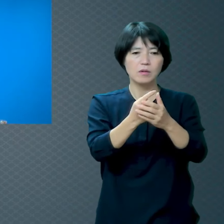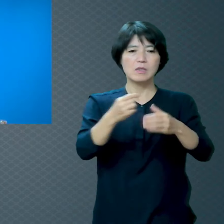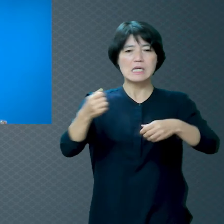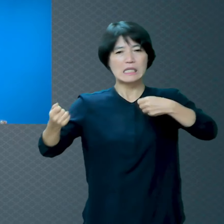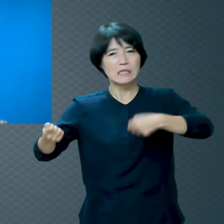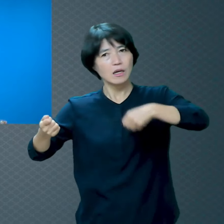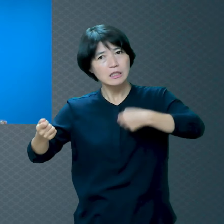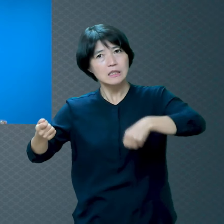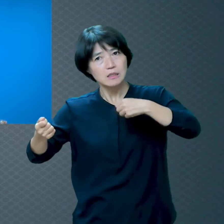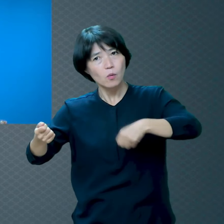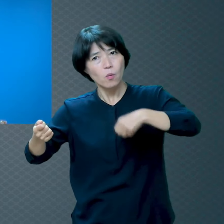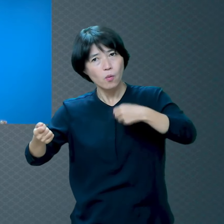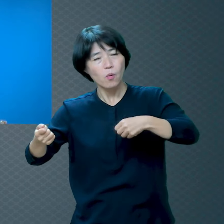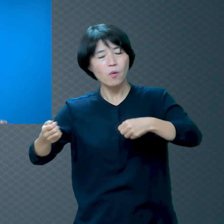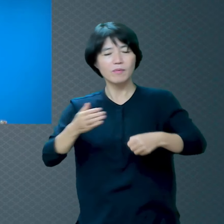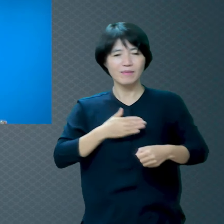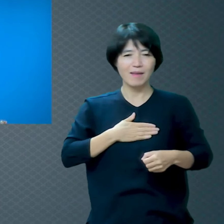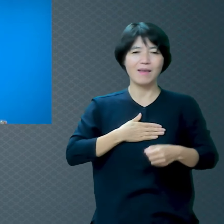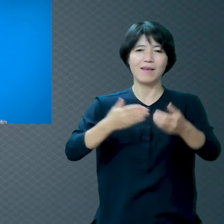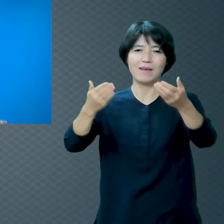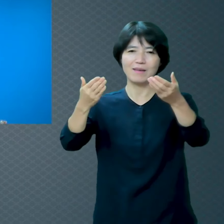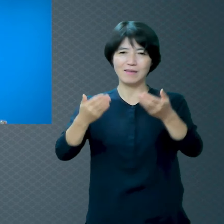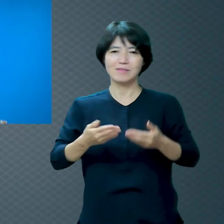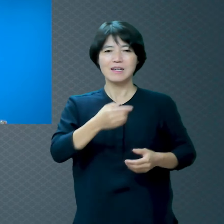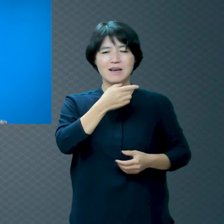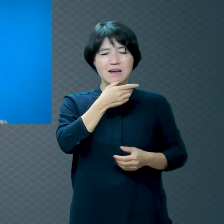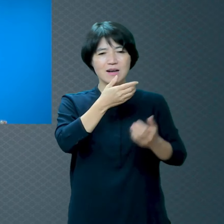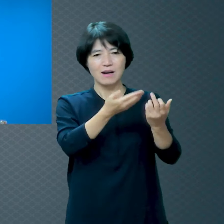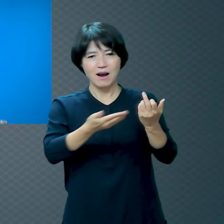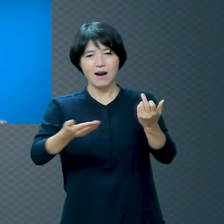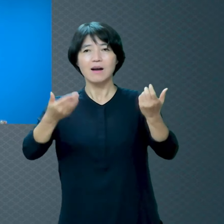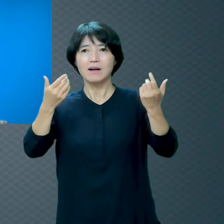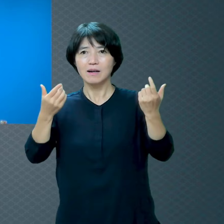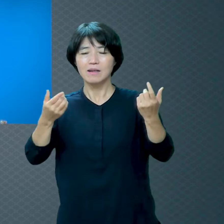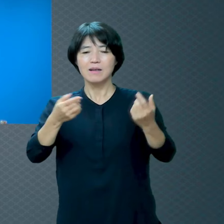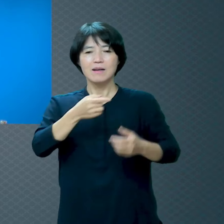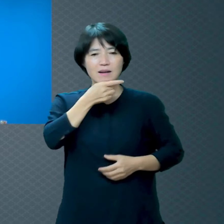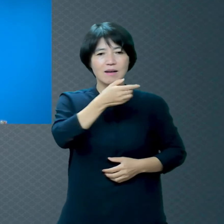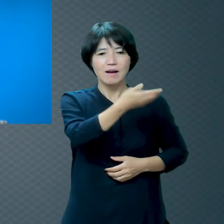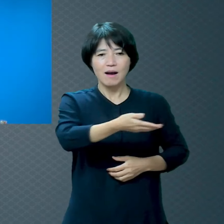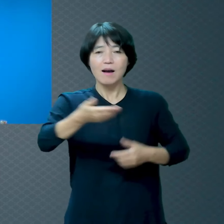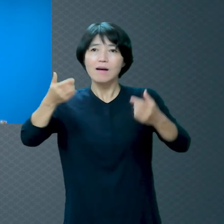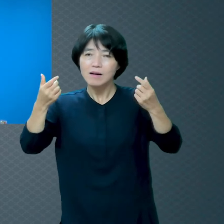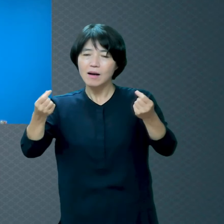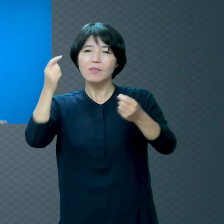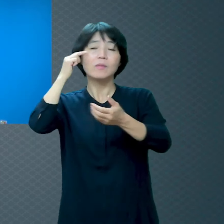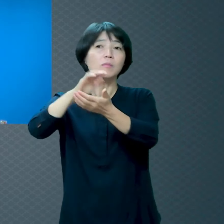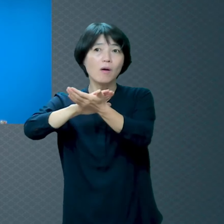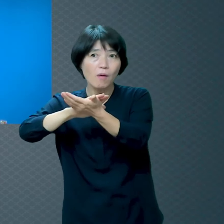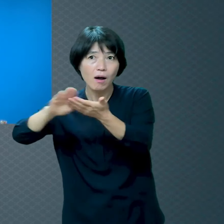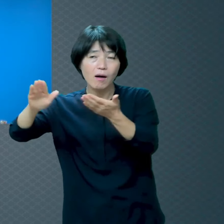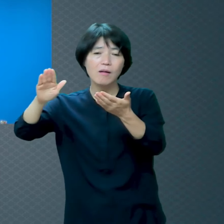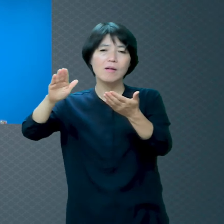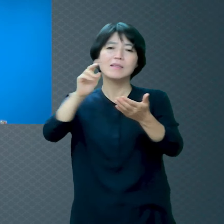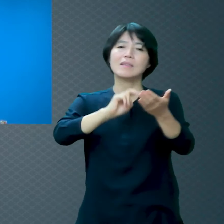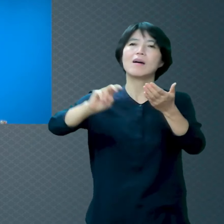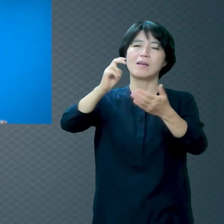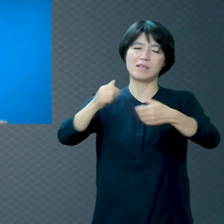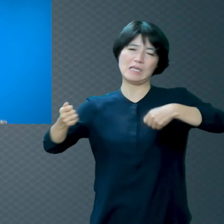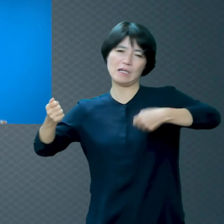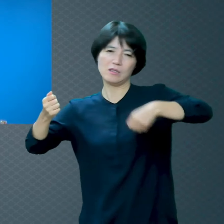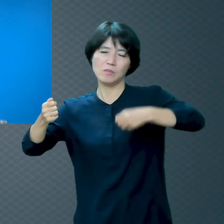내게 강 같은 평화 내게 강 같은 평화 우리는 한 많은 민족이에요